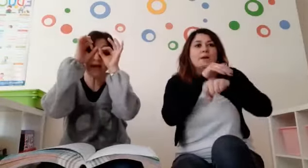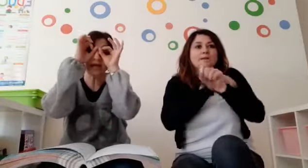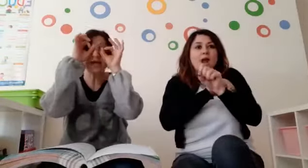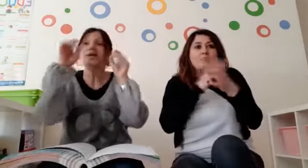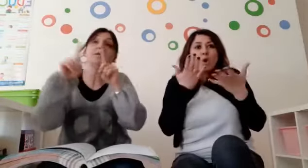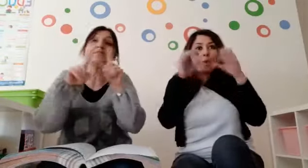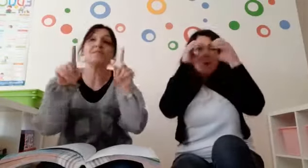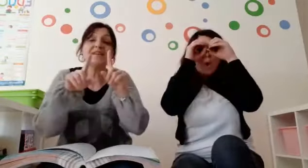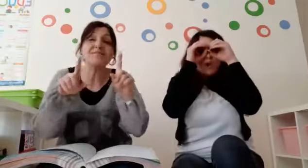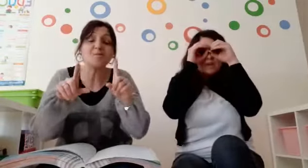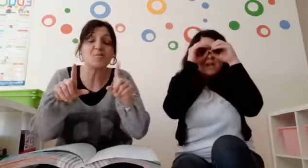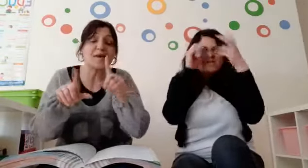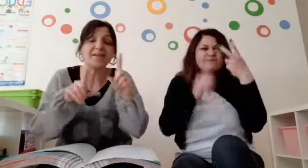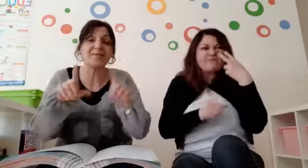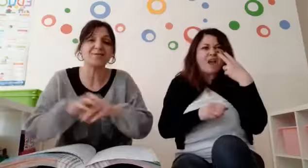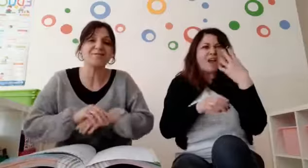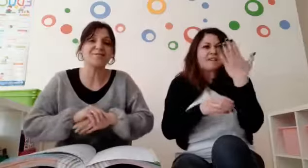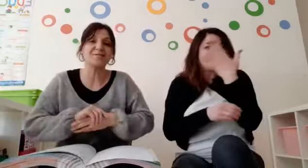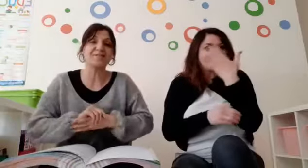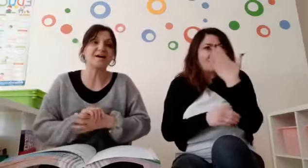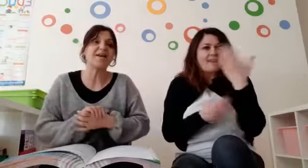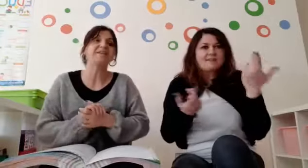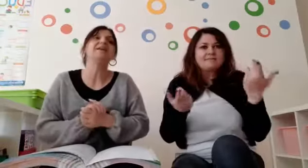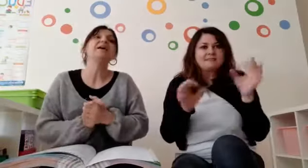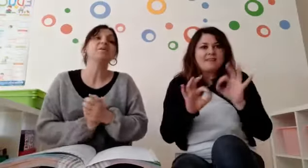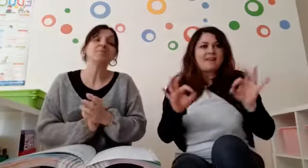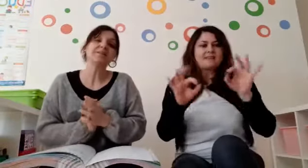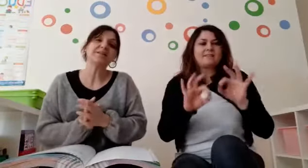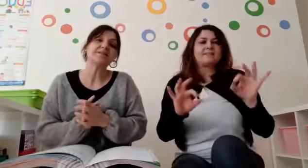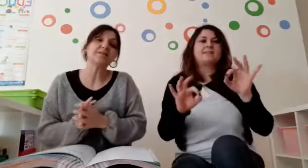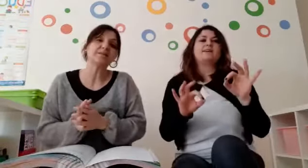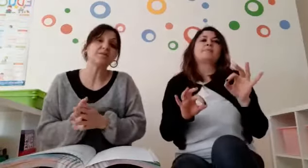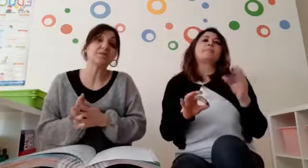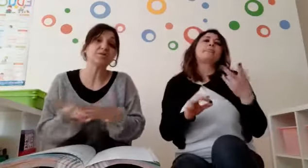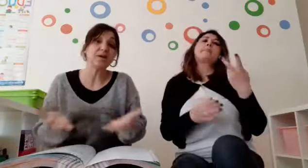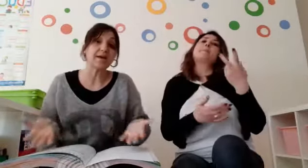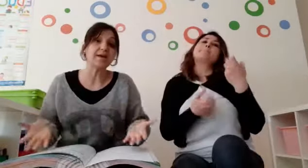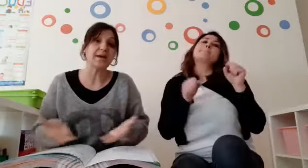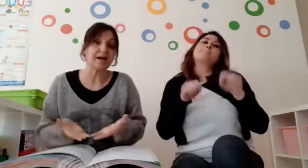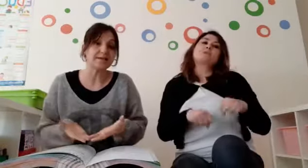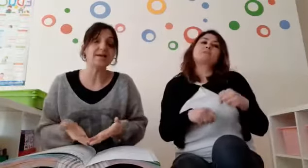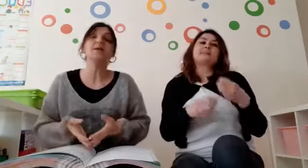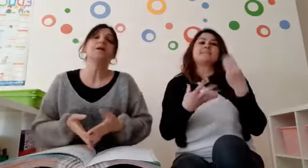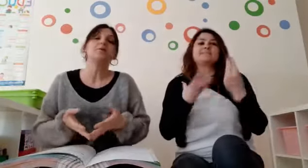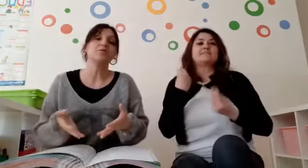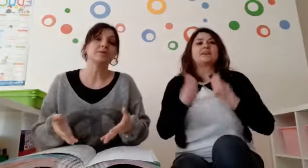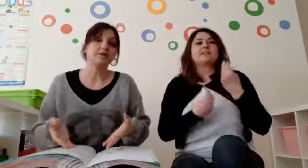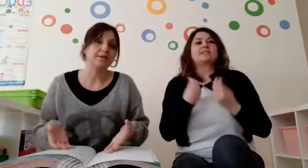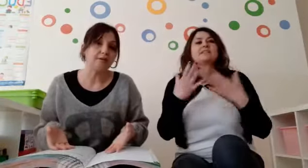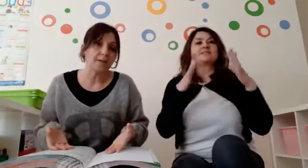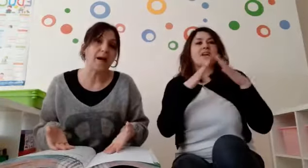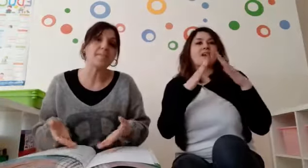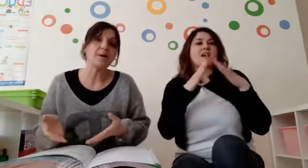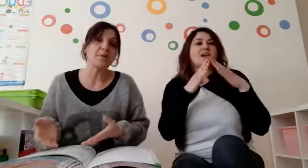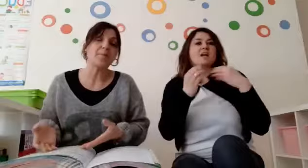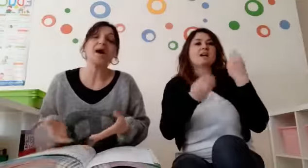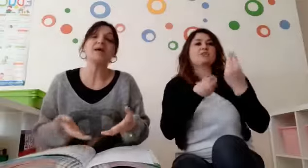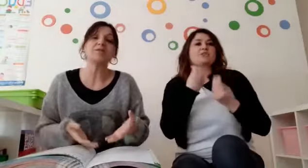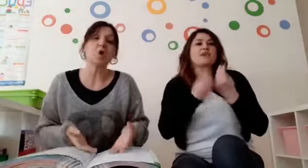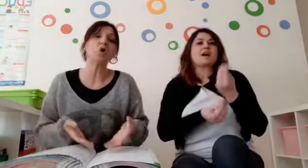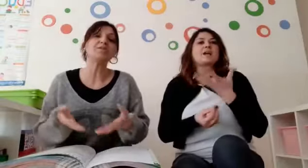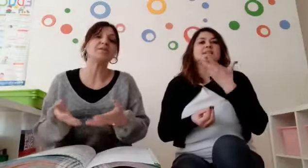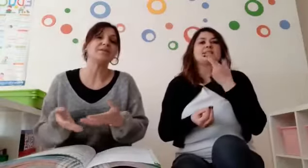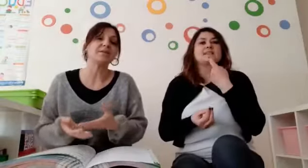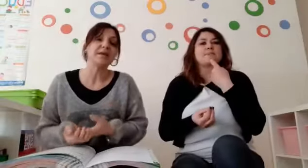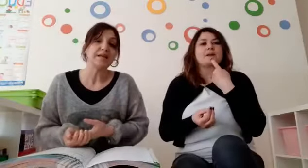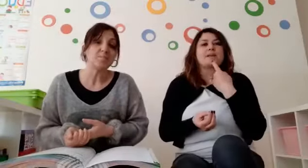gli occhiali che non vedevano bene, cosa avevano davanti. Potete divertirvi a giocare a casa con la mamma, papà,